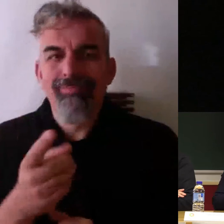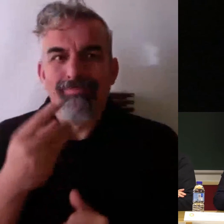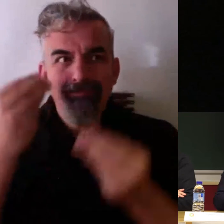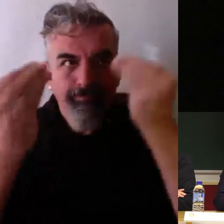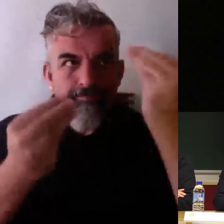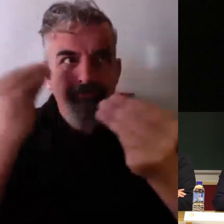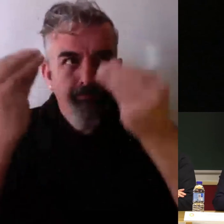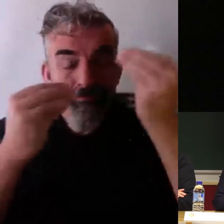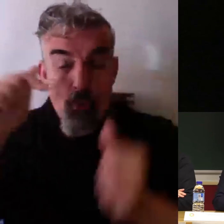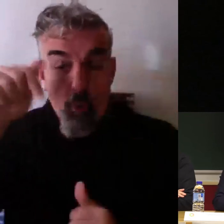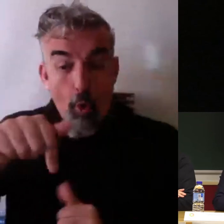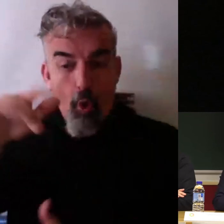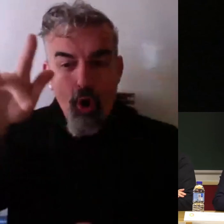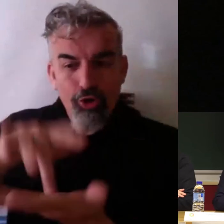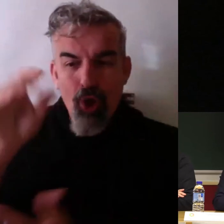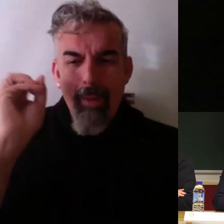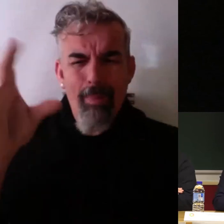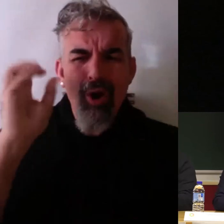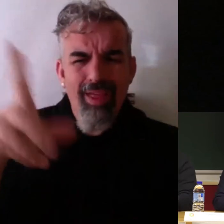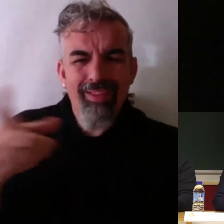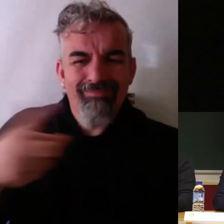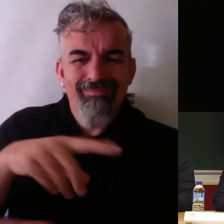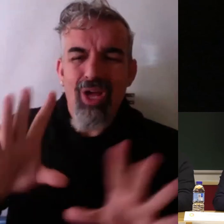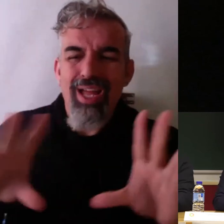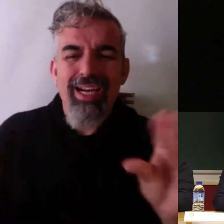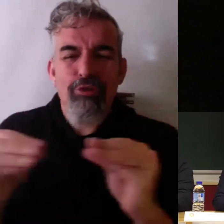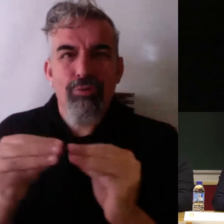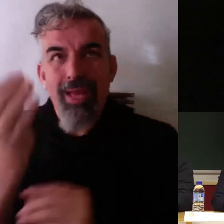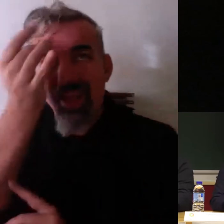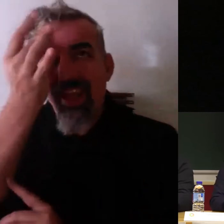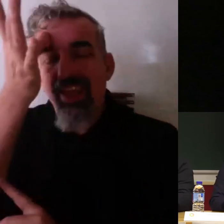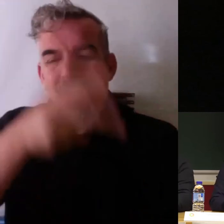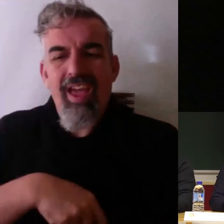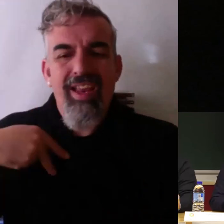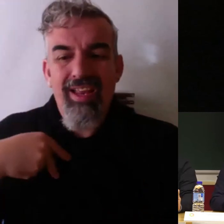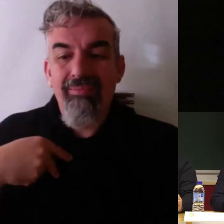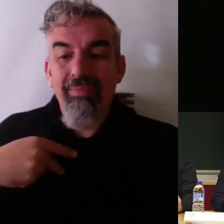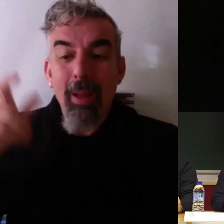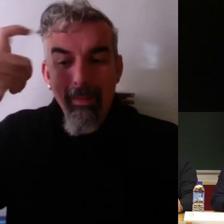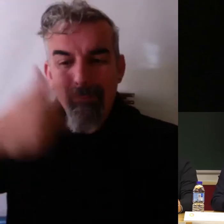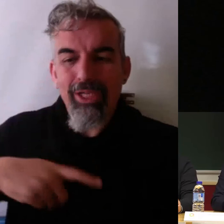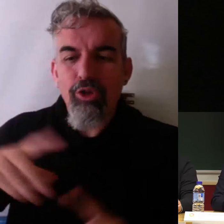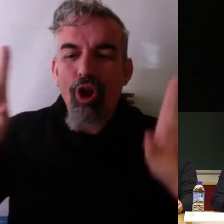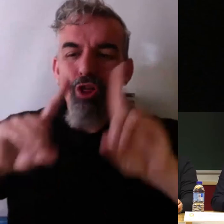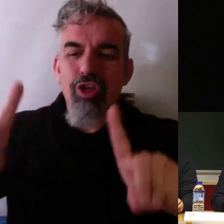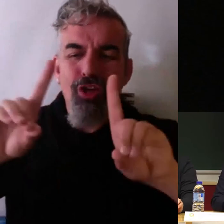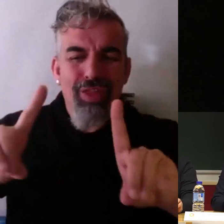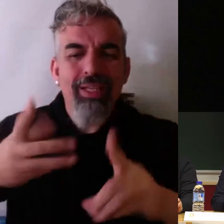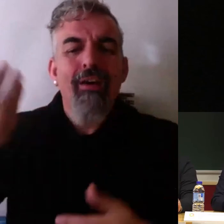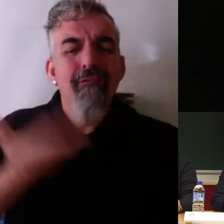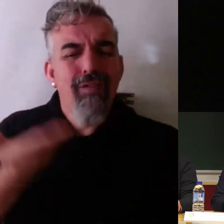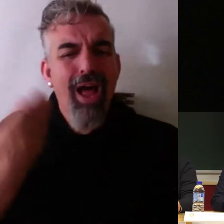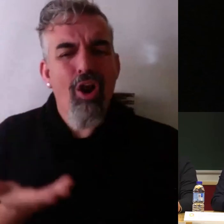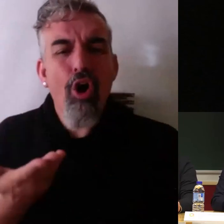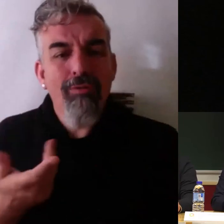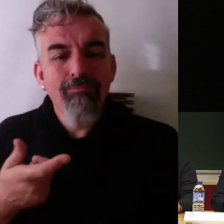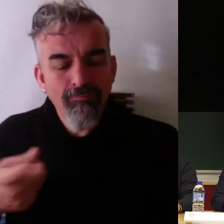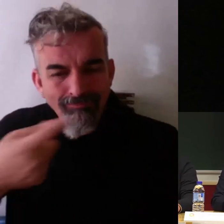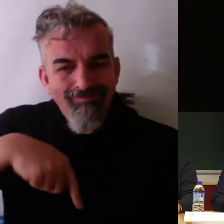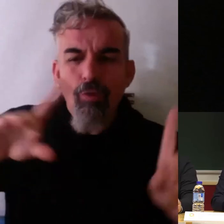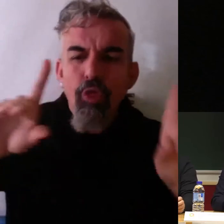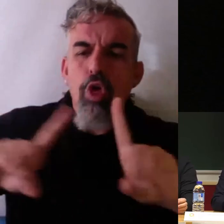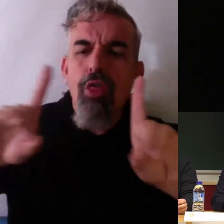todo lo que se ha dicho aquí tenemos que sacar una idea es que pongamos en valor el docente ¿vale? que somos docentes por encima de todo que tenemos